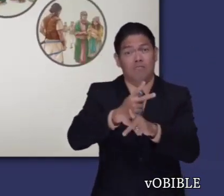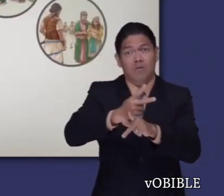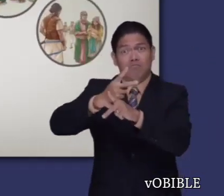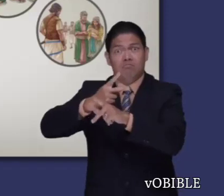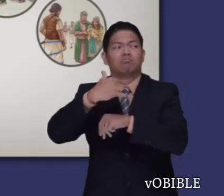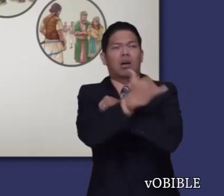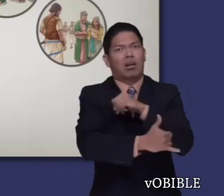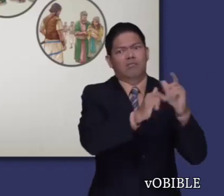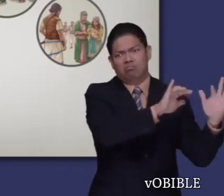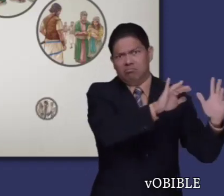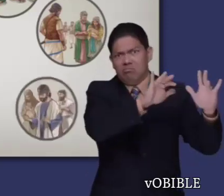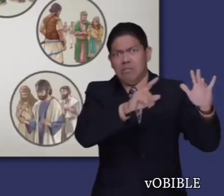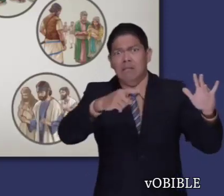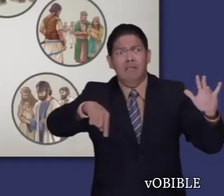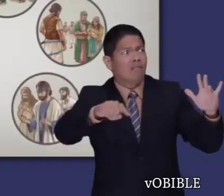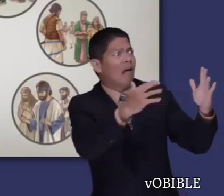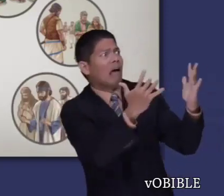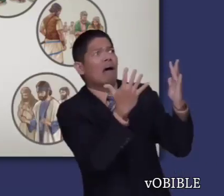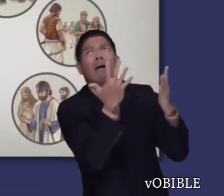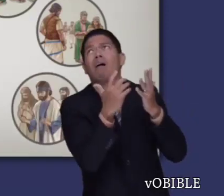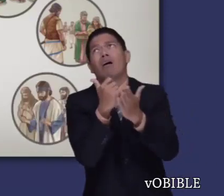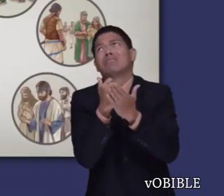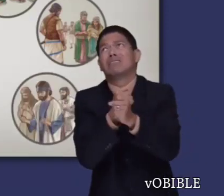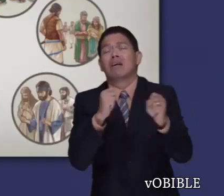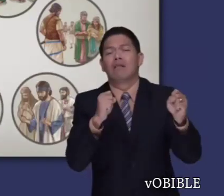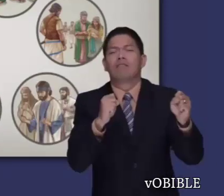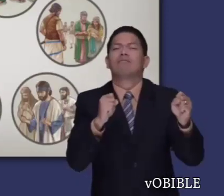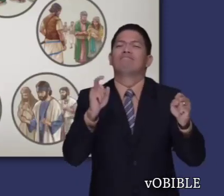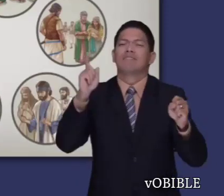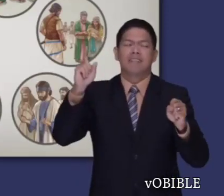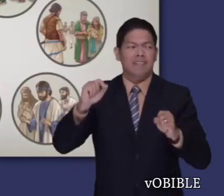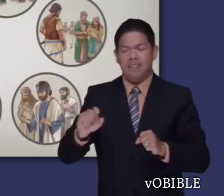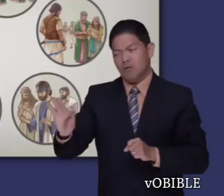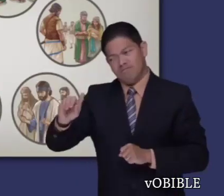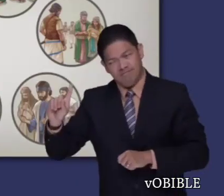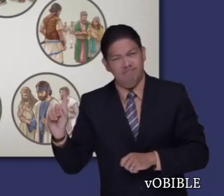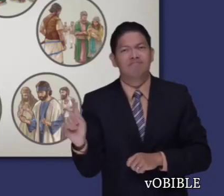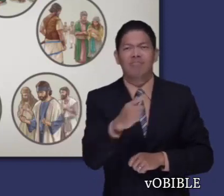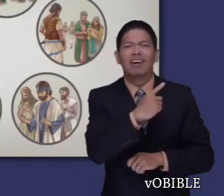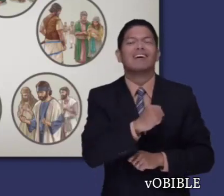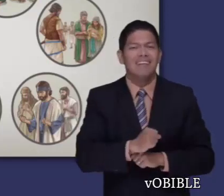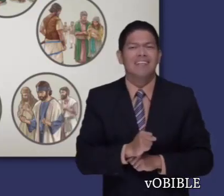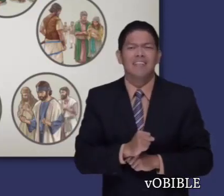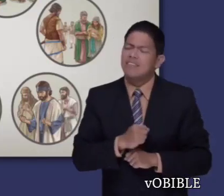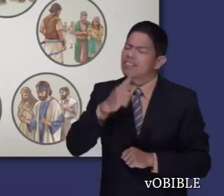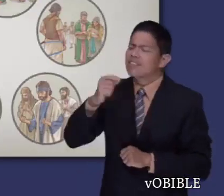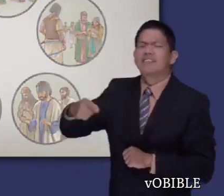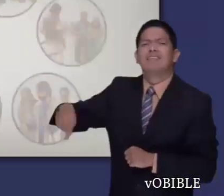en manos de sus enemigos. El pueblo le ruega que los salve, y Jehová nombra jueces para liberar a su pueblo.